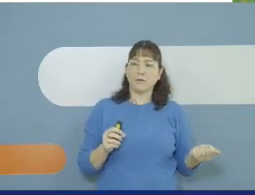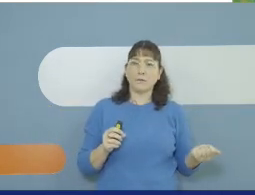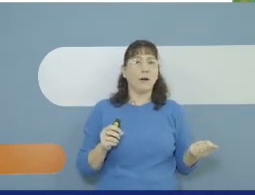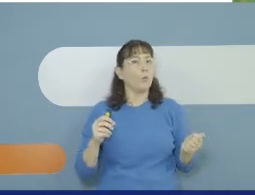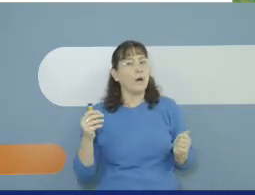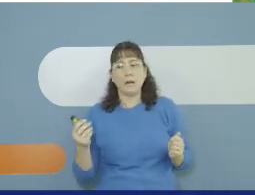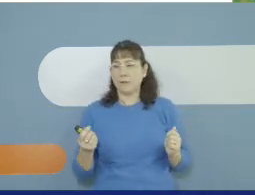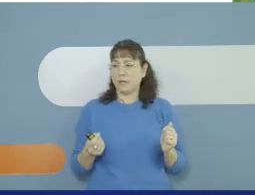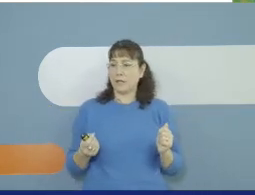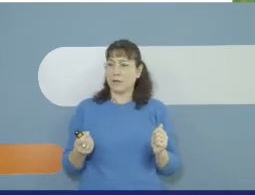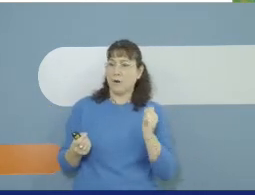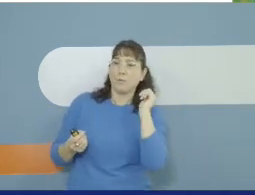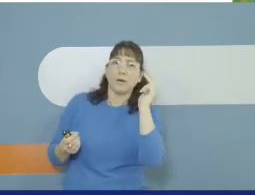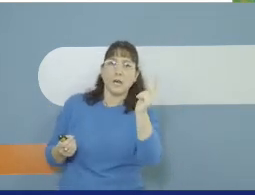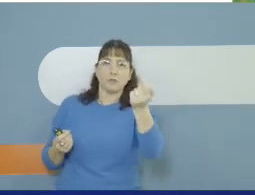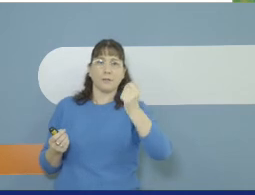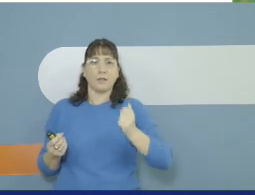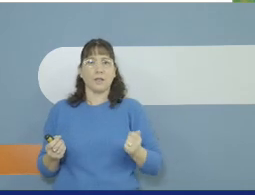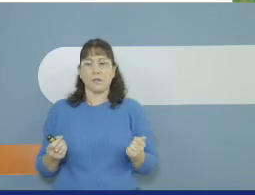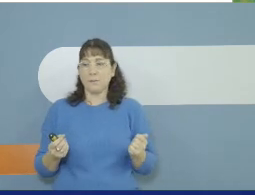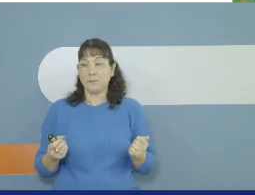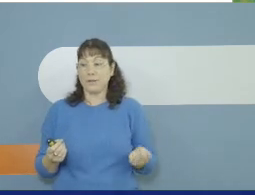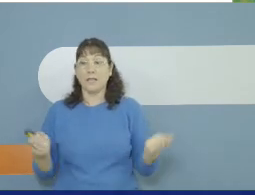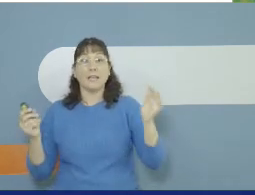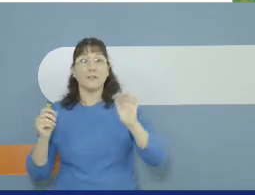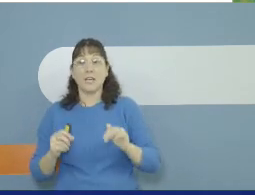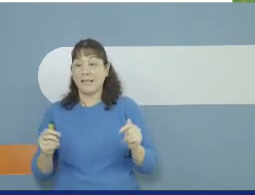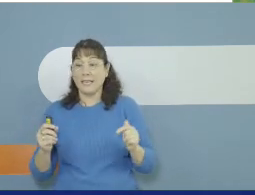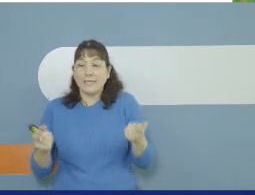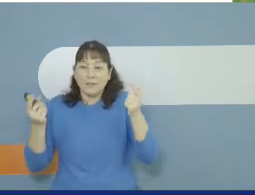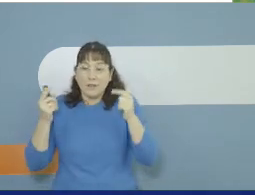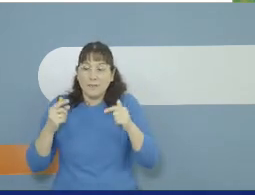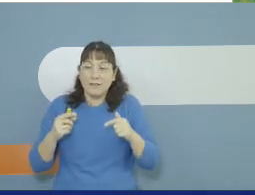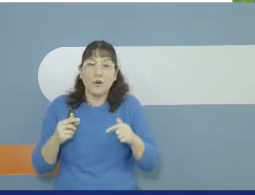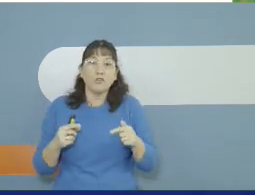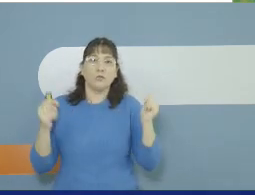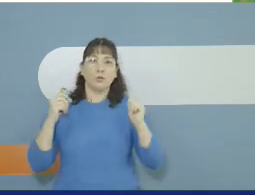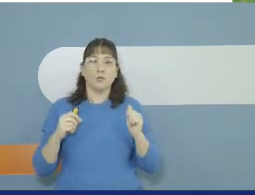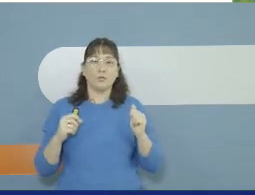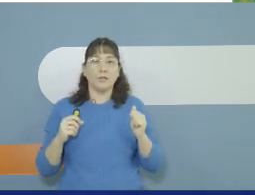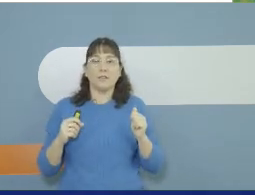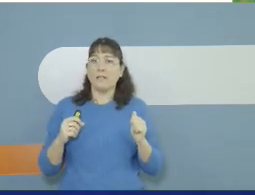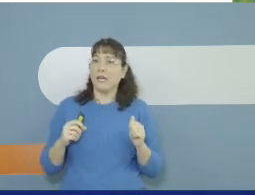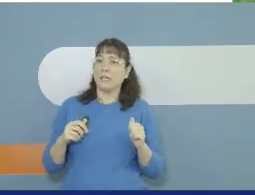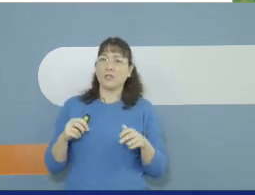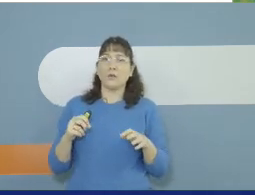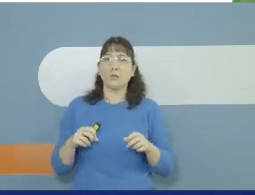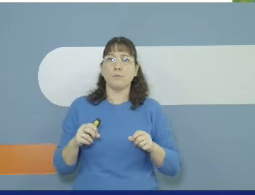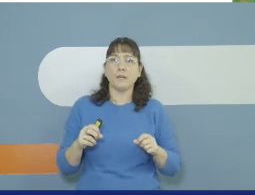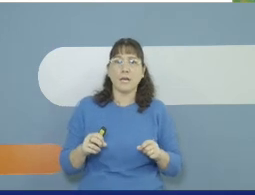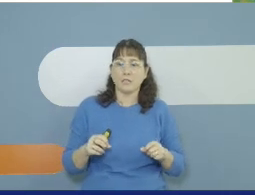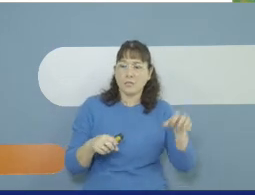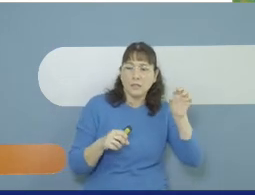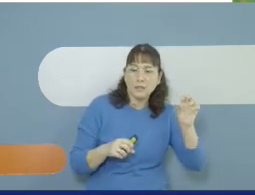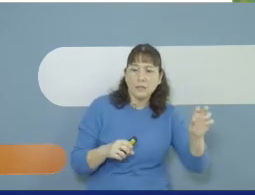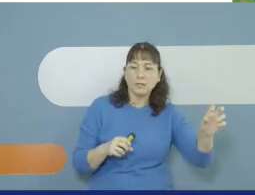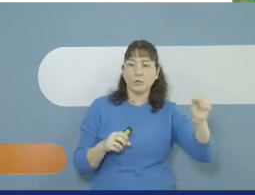סבתא מה הוא ראה בדרך, מה הוא פגש בדרך אפשר להכין עוד דמויות ולהחליט שאולי הוא